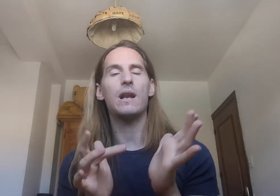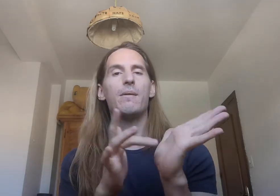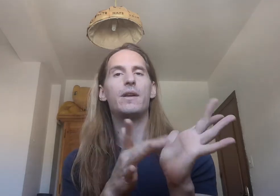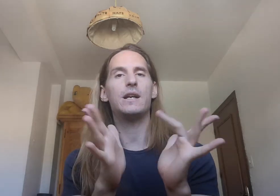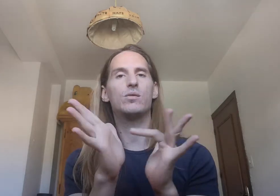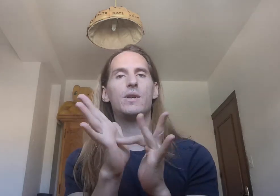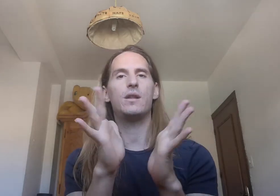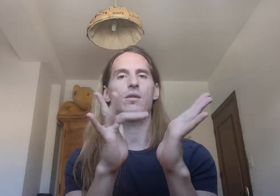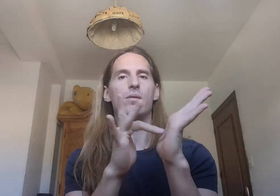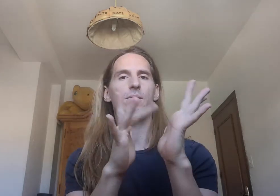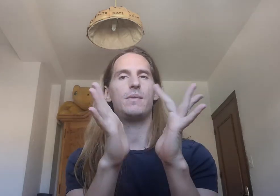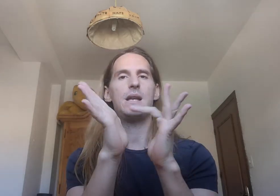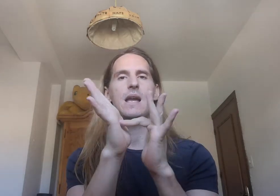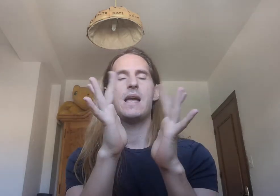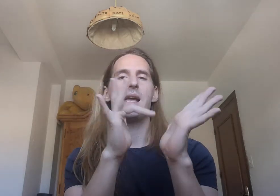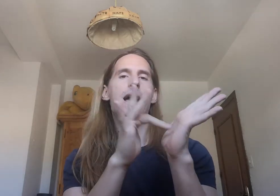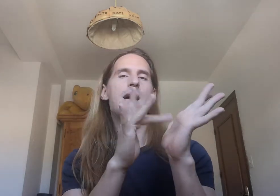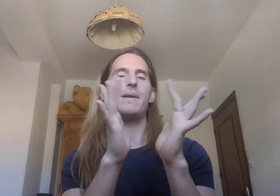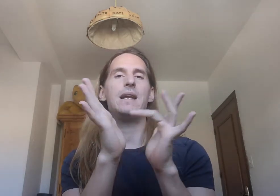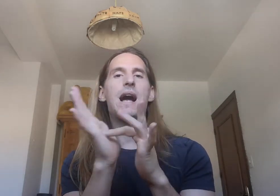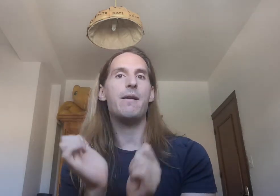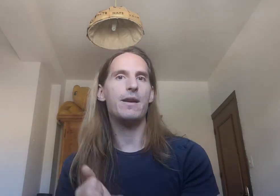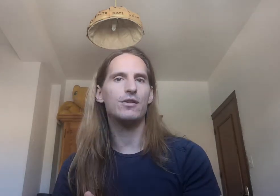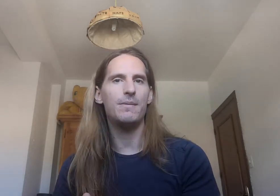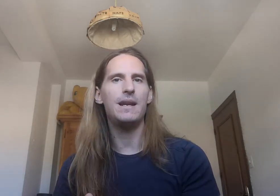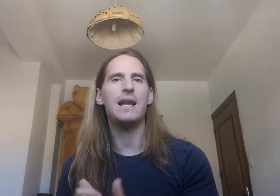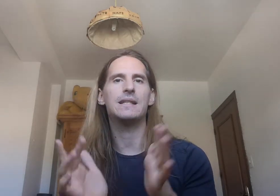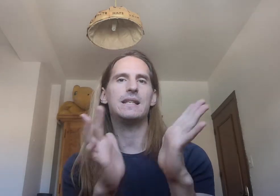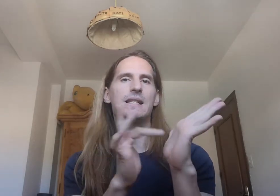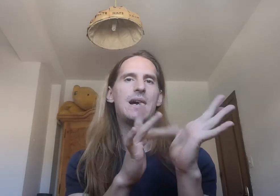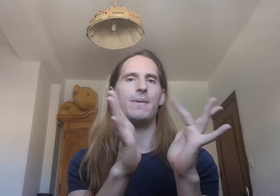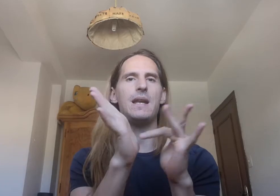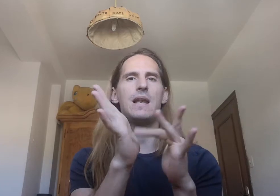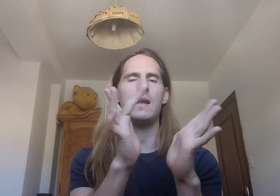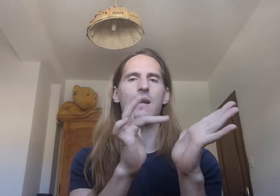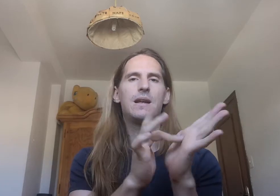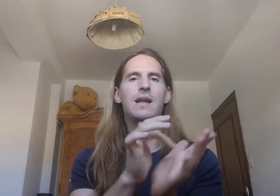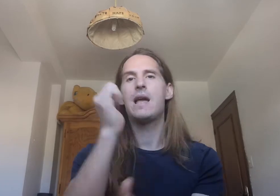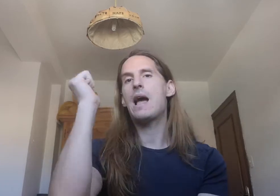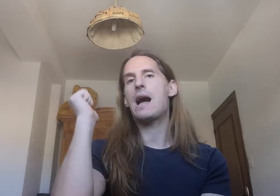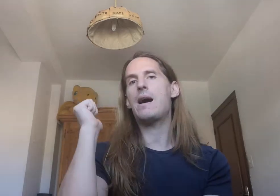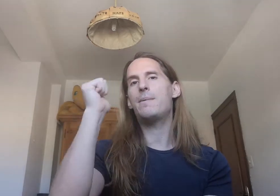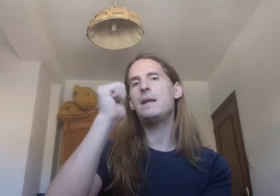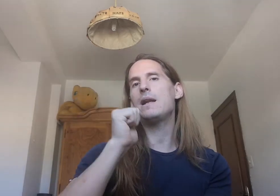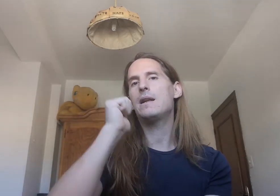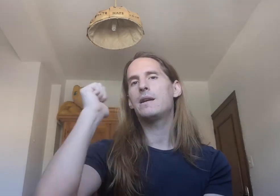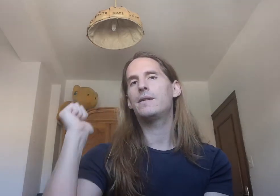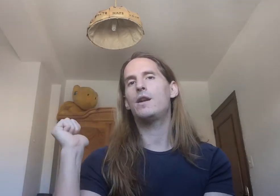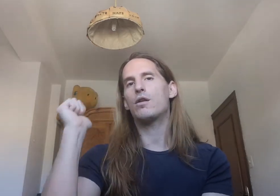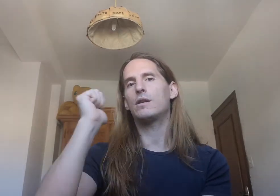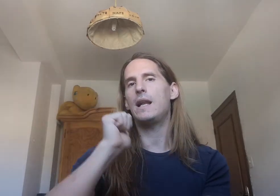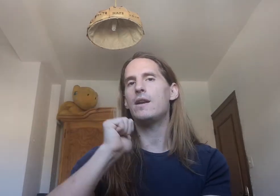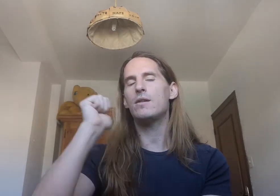clavos de jesucristo abril hay varios abriles está abril abril de los costaleros